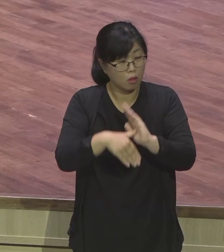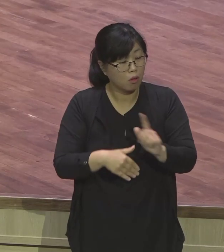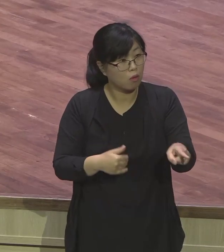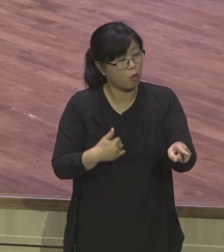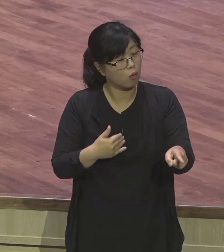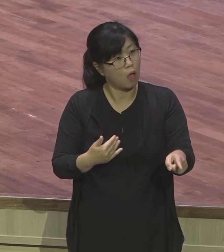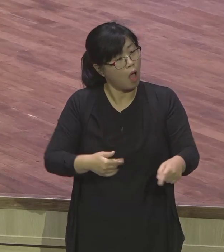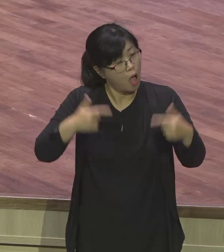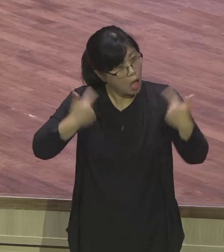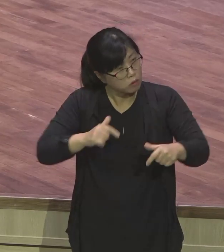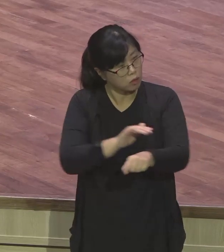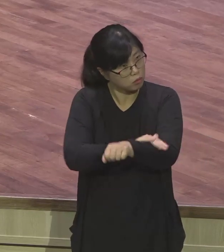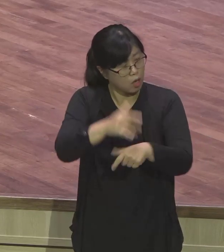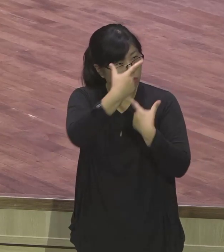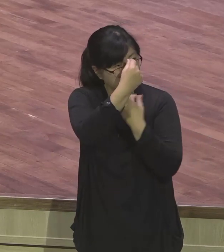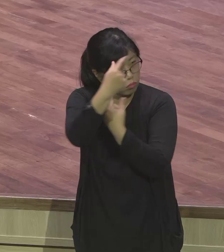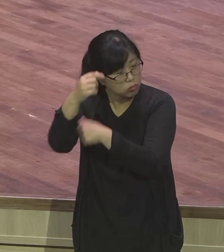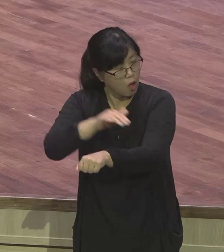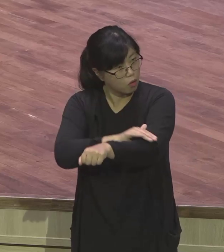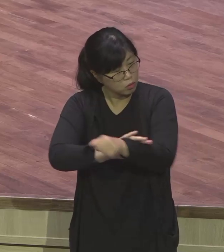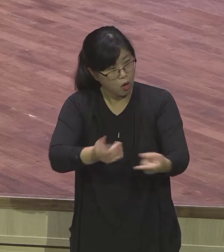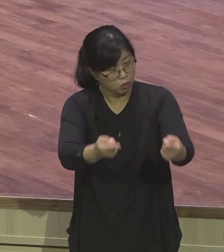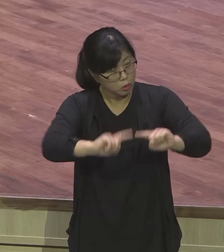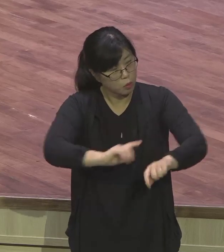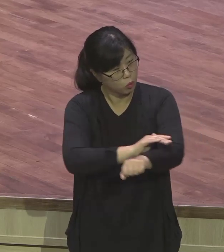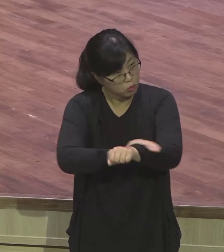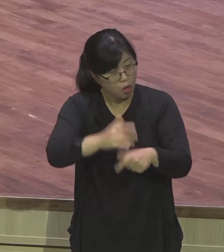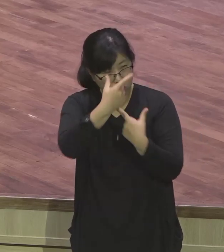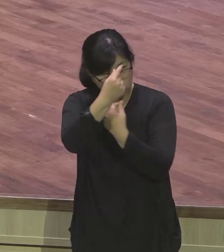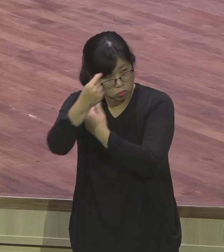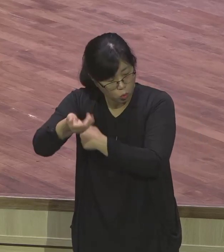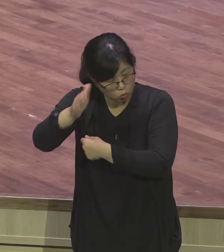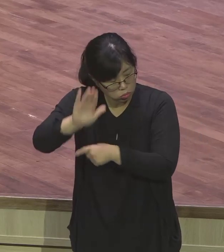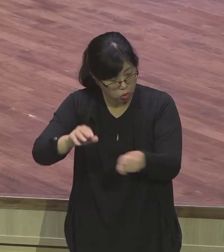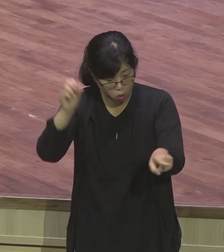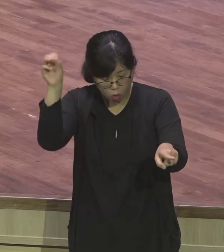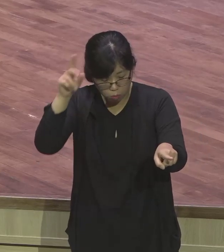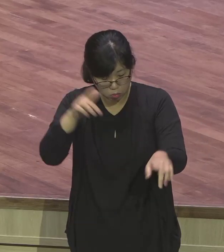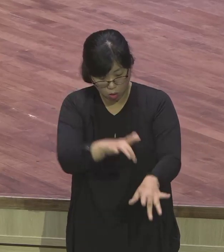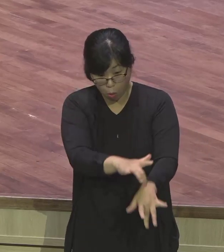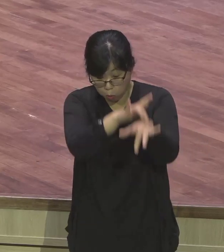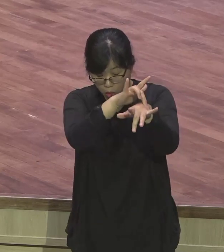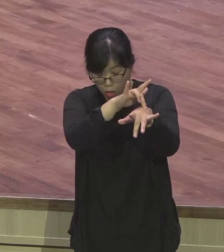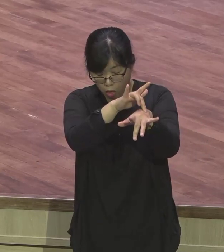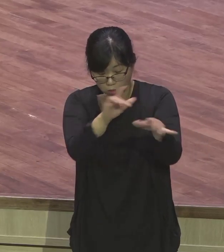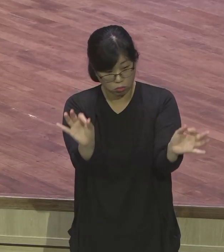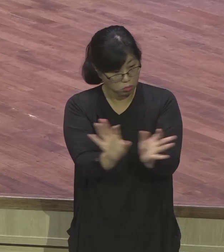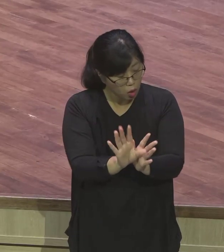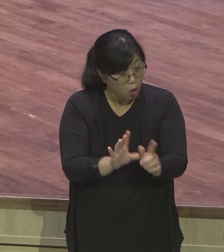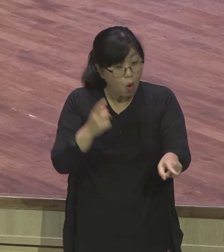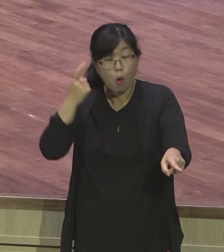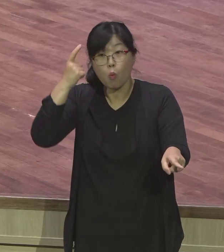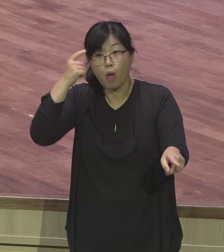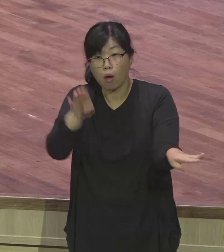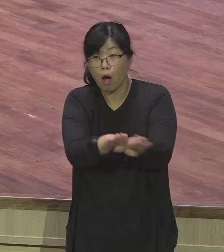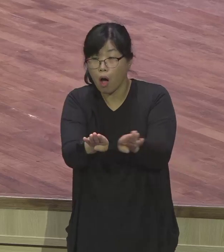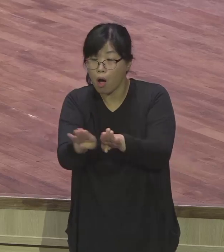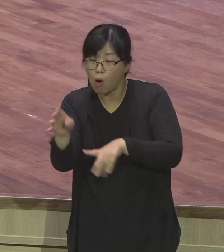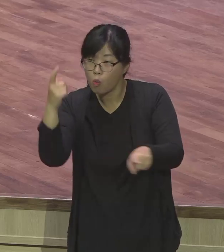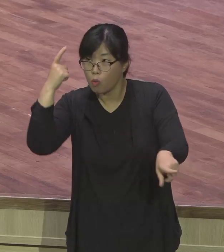안 보일까? 실족하에 넘어질 수 있어요. 사람을 살다 보면 힘 빠져가지고 세상만사 다 귀찮을 때 이렇게 믿음